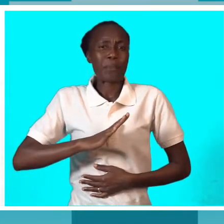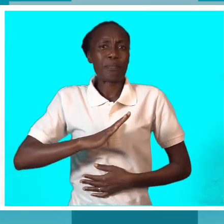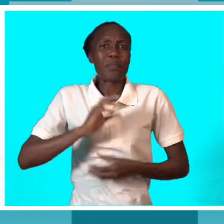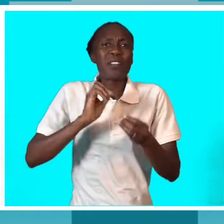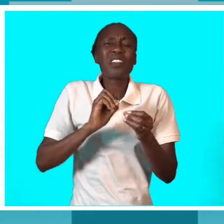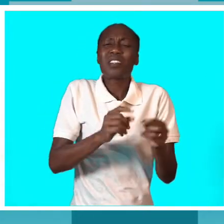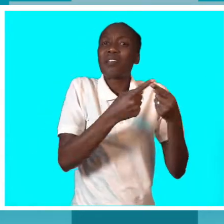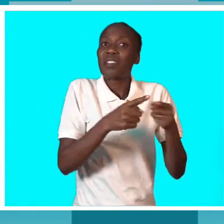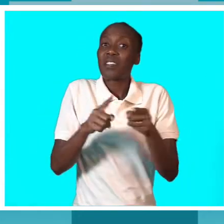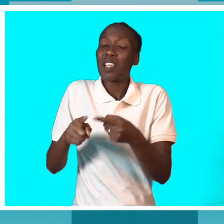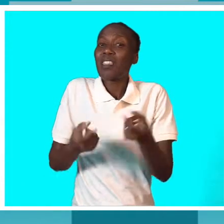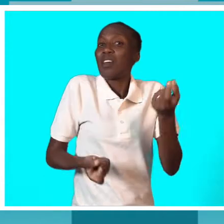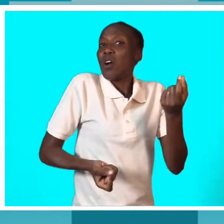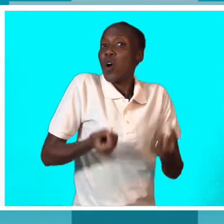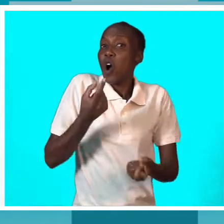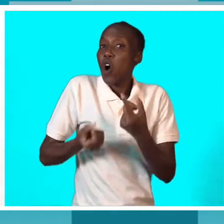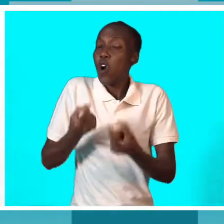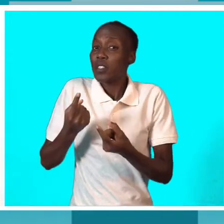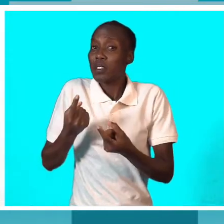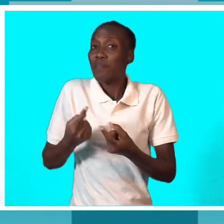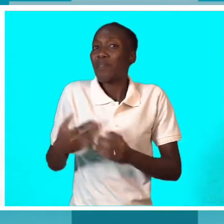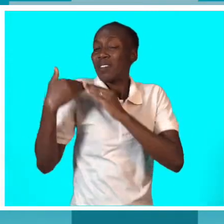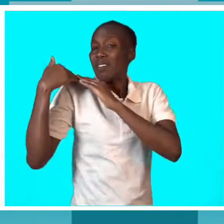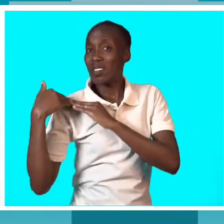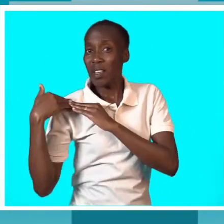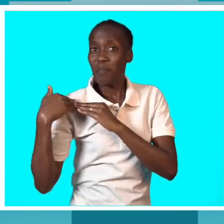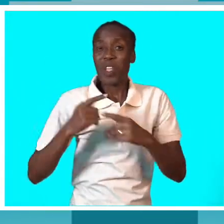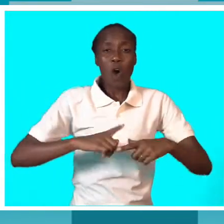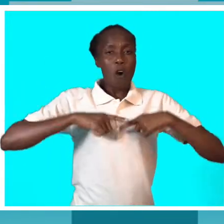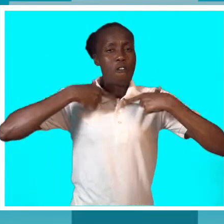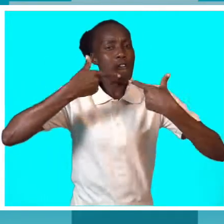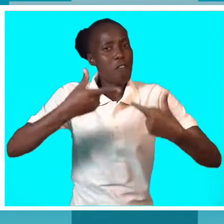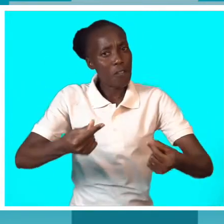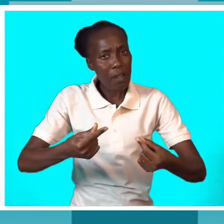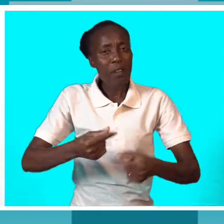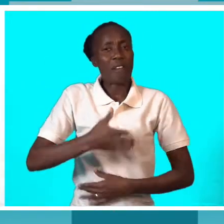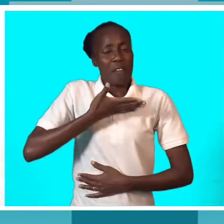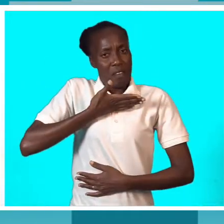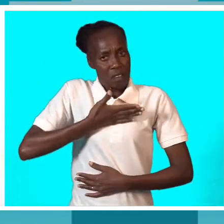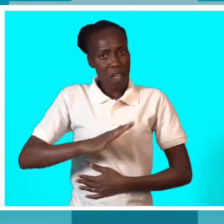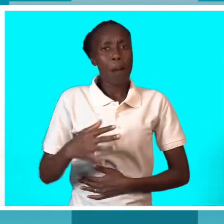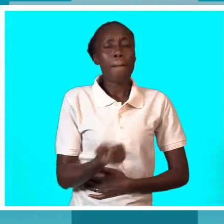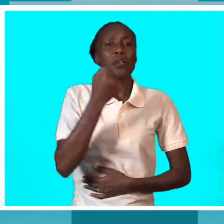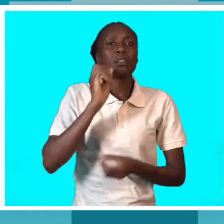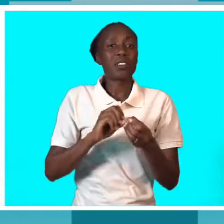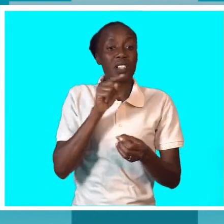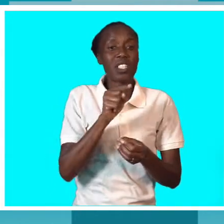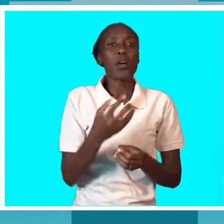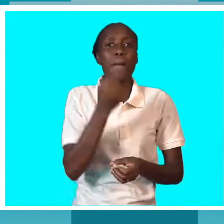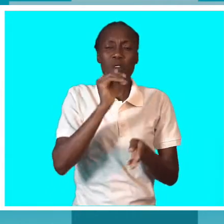vontades, pulsões primitivas mesmo como ser. E isso se aplica para qualquer um. Mas também temos o outro lado que é